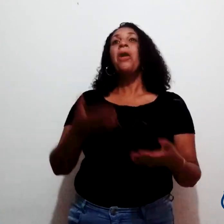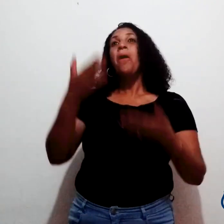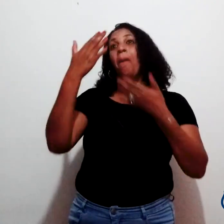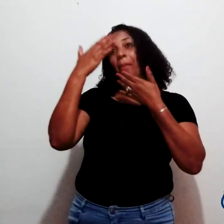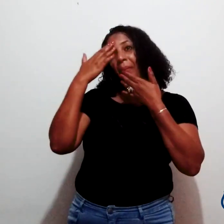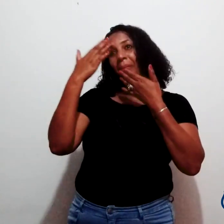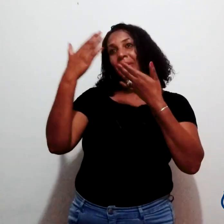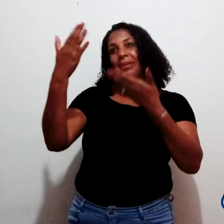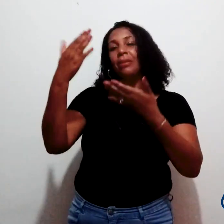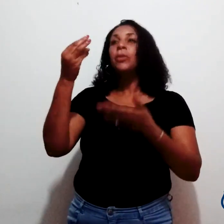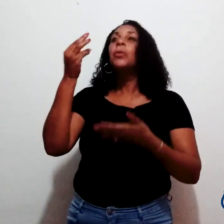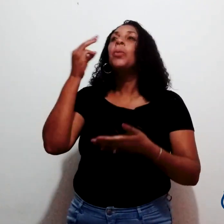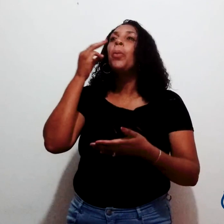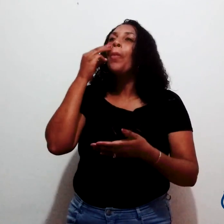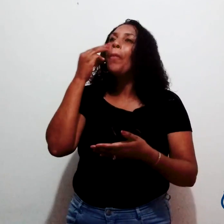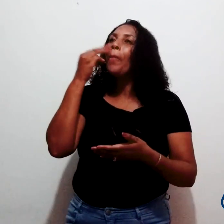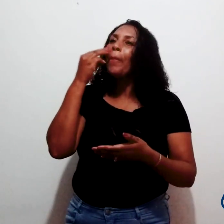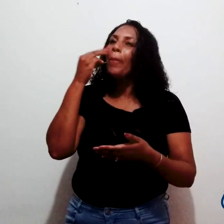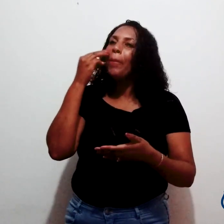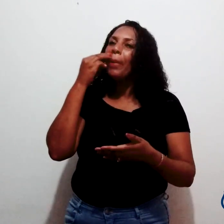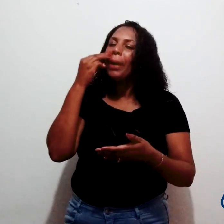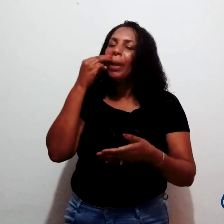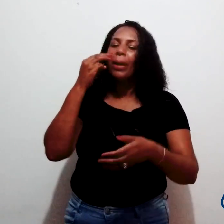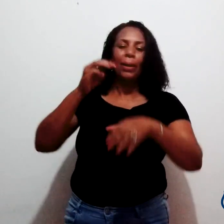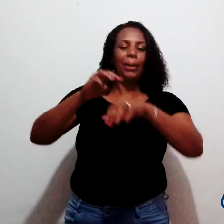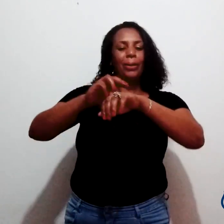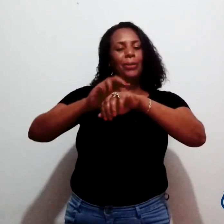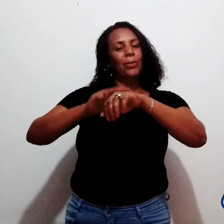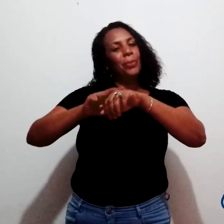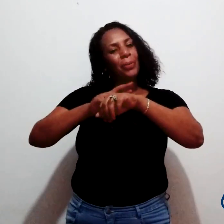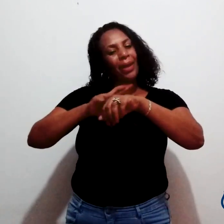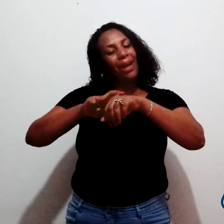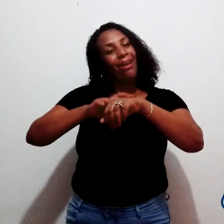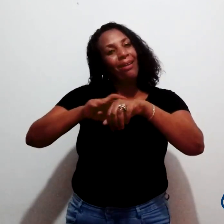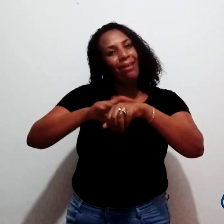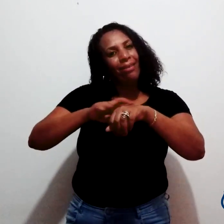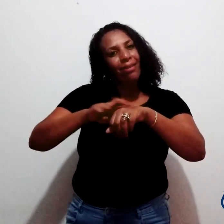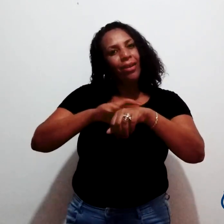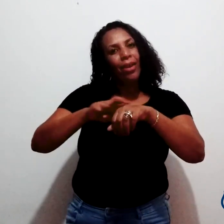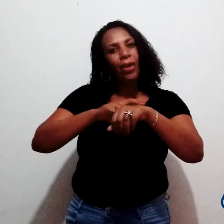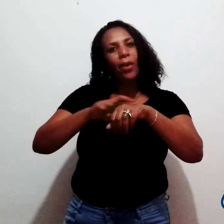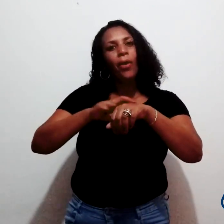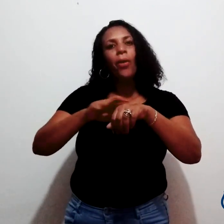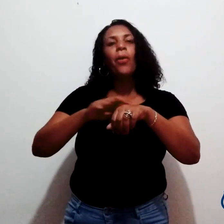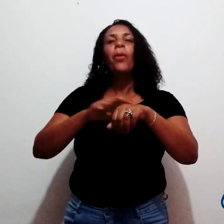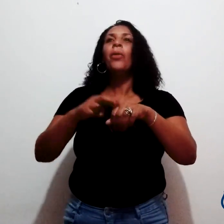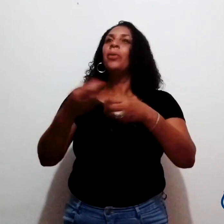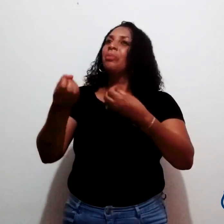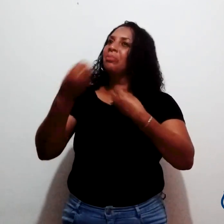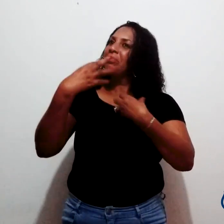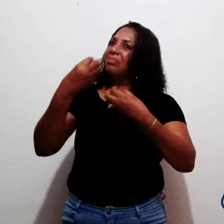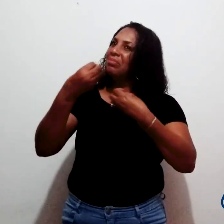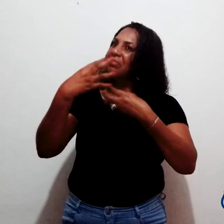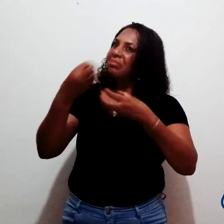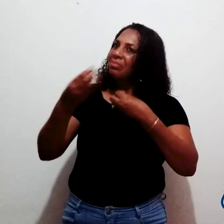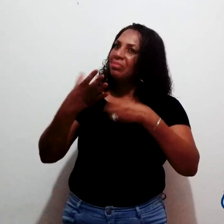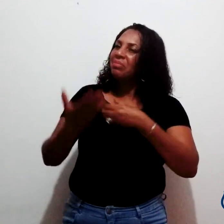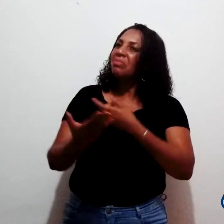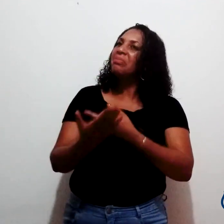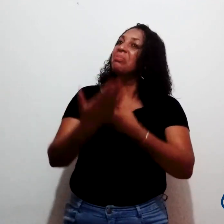eles, sabe. Então, assim, eu sou muito grata ao professor Madison, professora Raquel, que me ensinaram, me ajudaram a me tornar